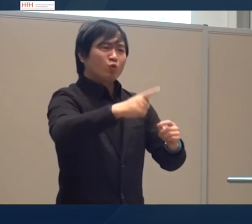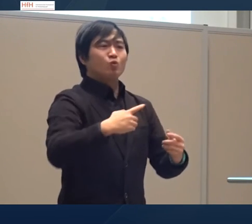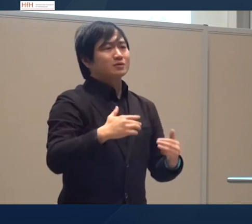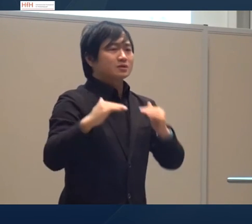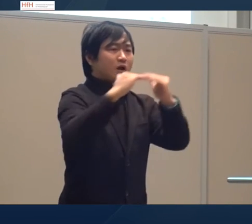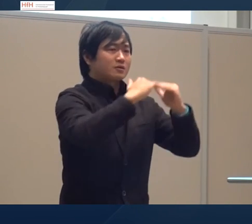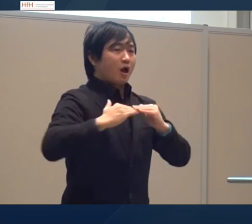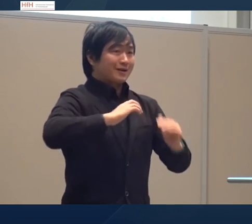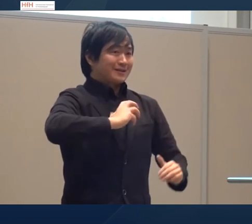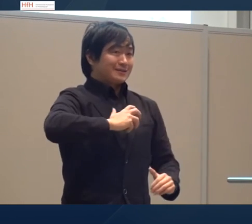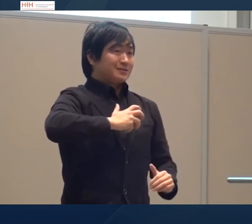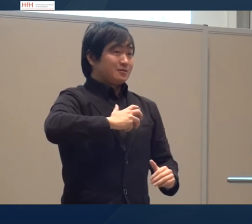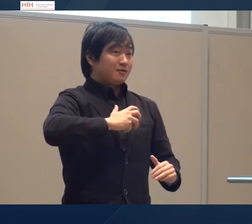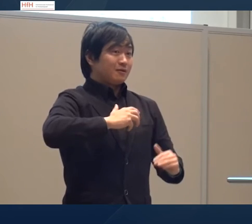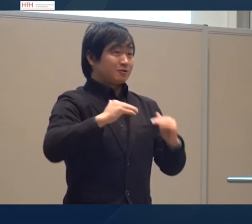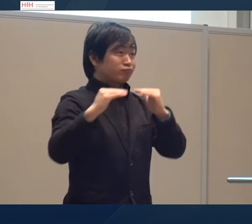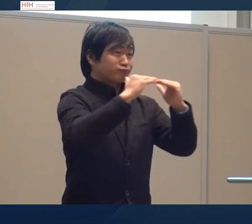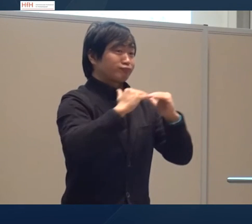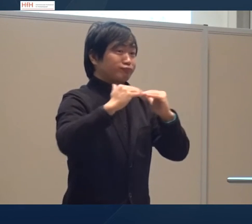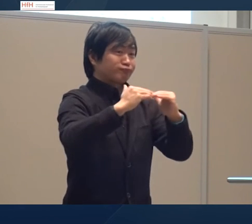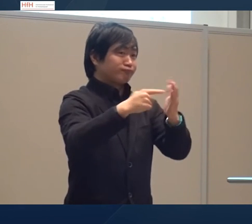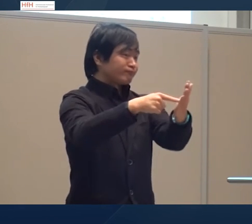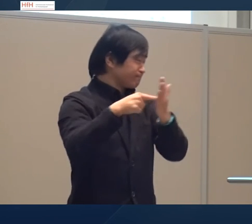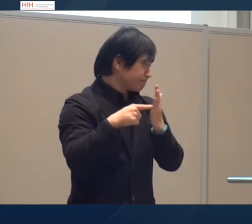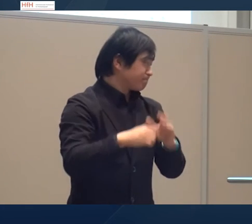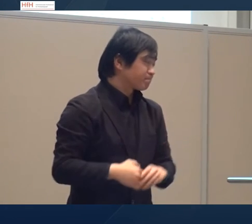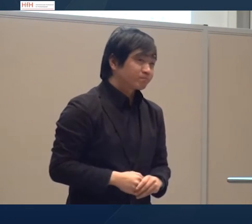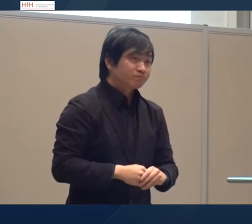es soll standardisiert sein und wird ganz formell gezeigt